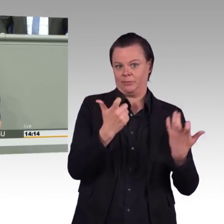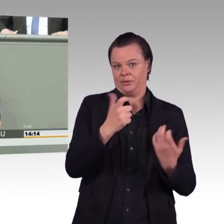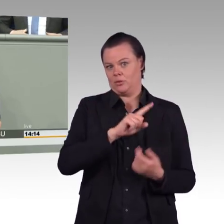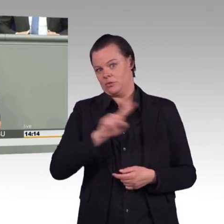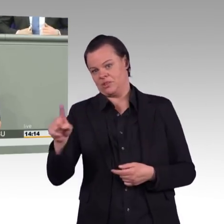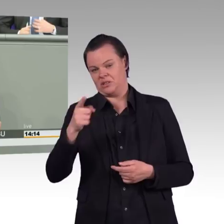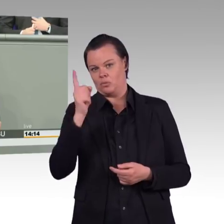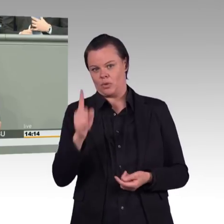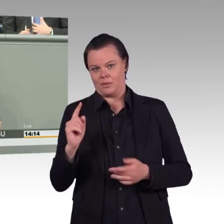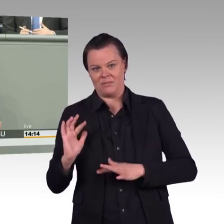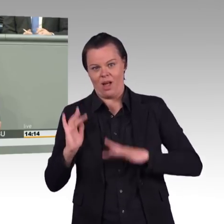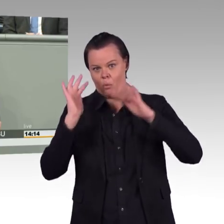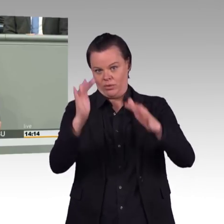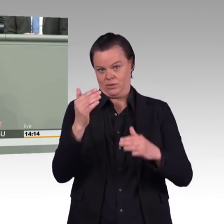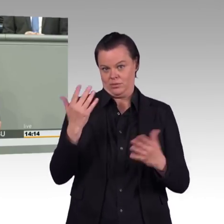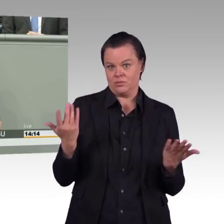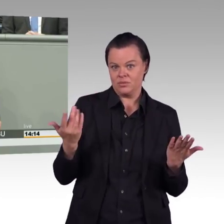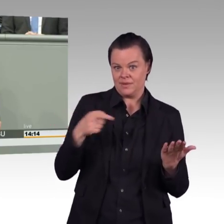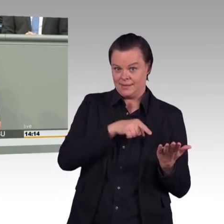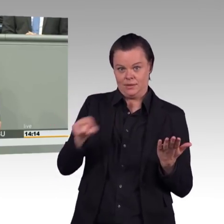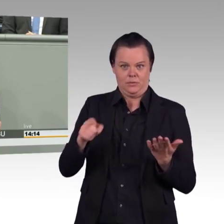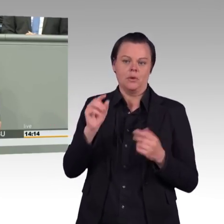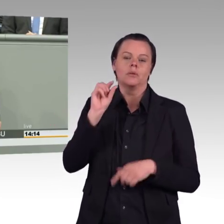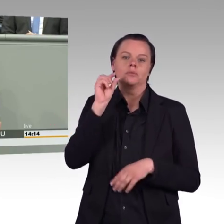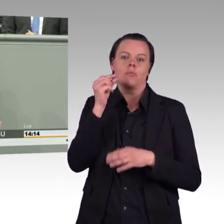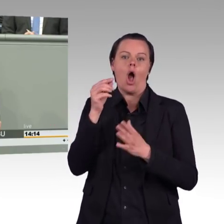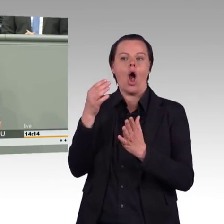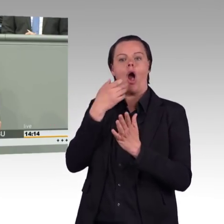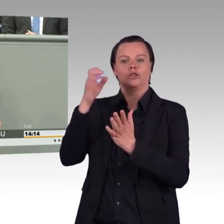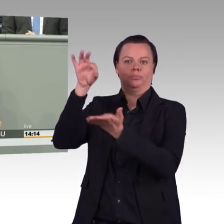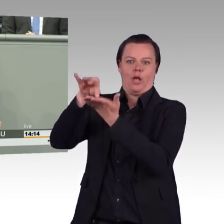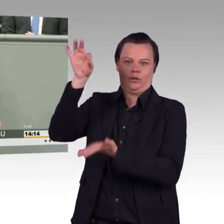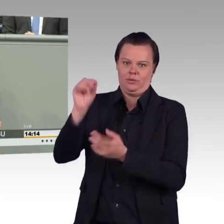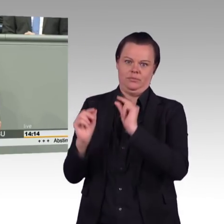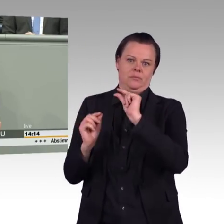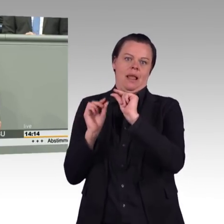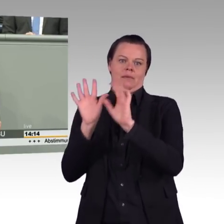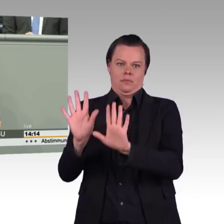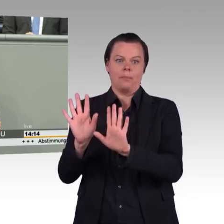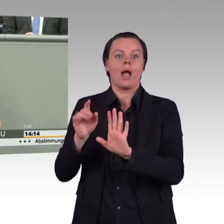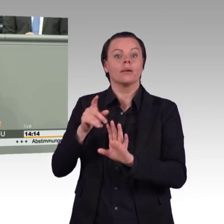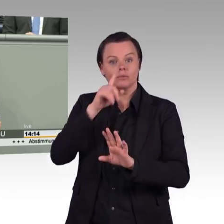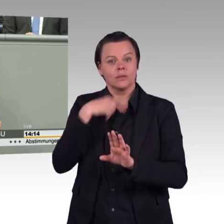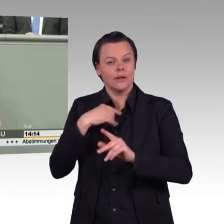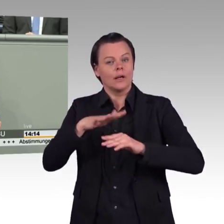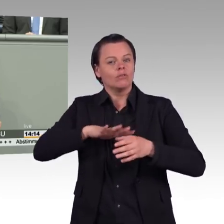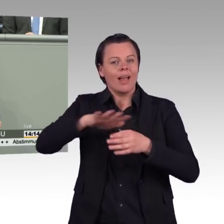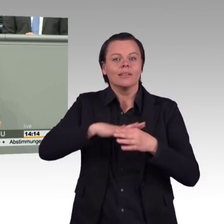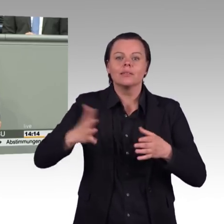sicherlich aus dem Bundeshaushalt finanzieren. Und das kann man meiner Meinung nach bei der gesamten Debatte nicht ausblenden.